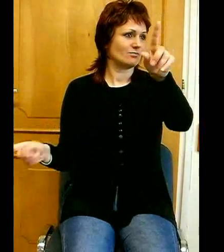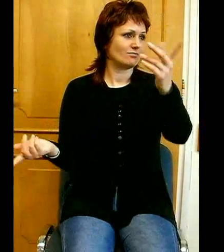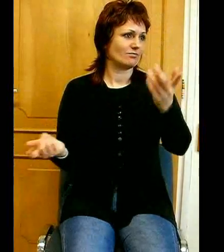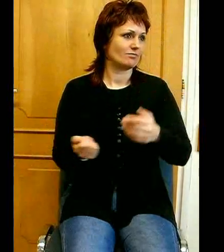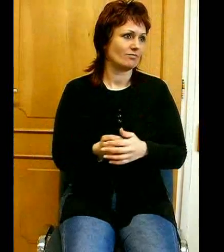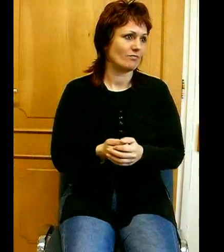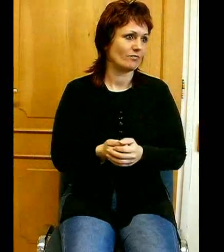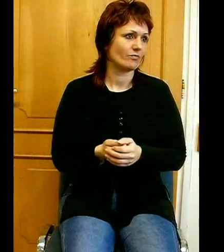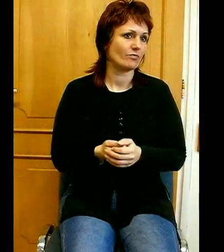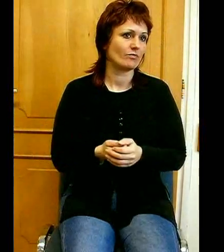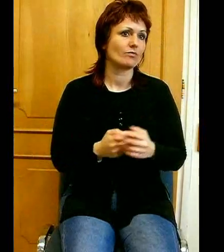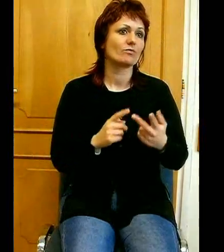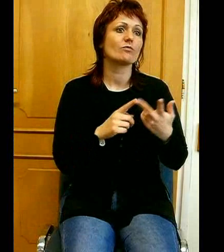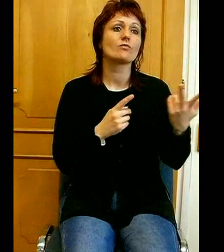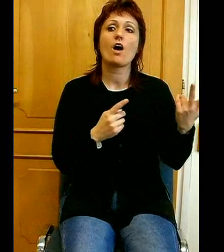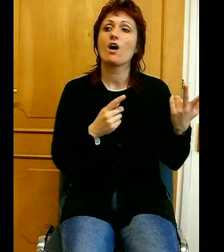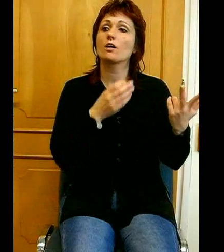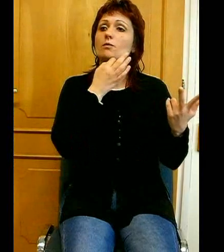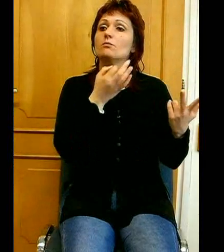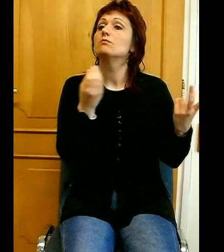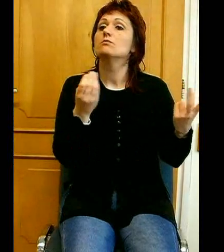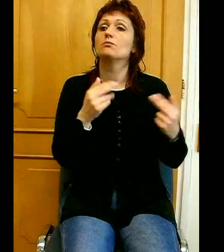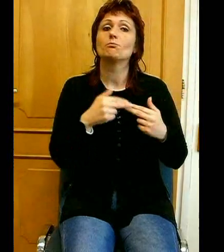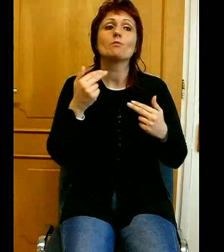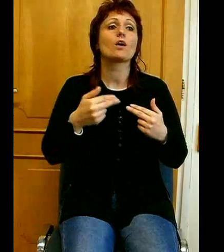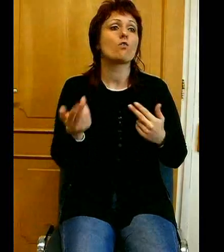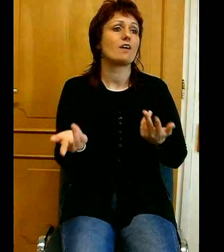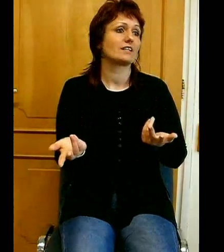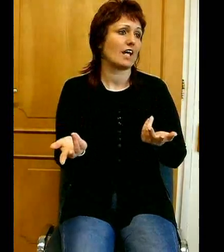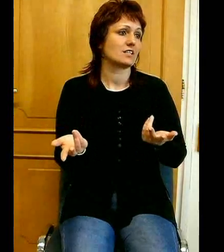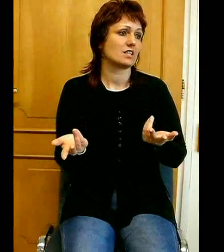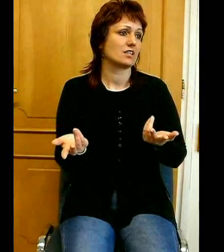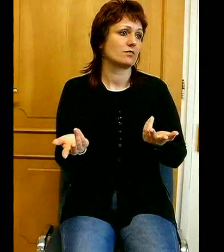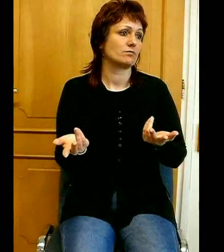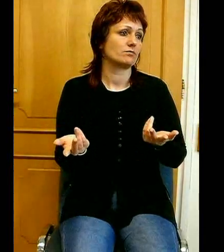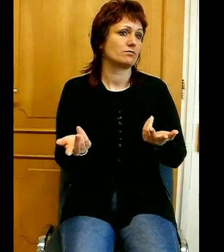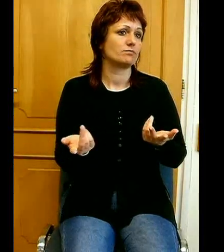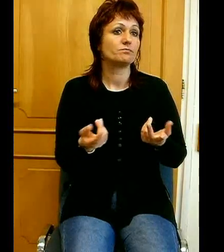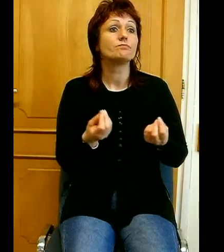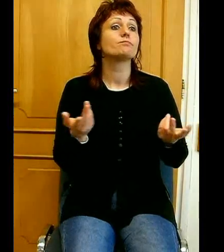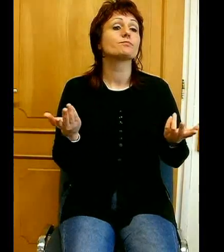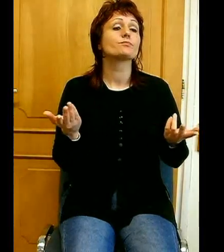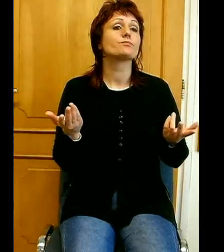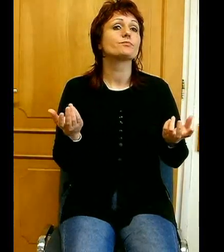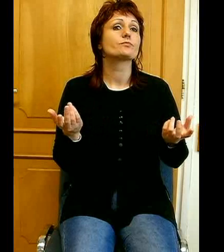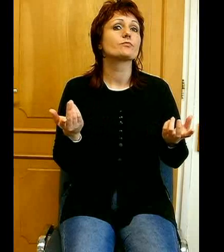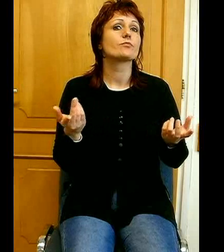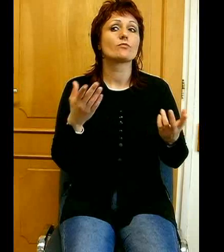hogy mi következik ebből. Egészen egyszerűen minden fullfang nélkül az, hogy a hívő embernek